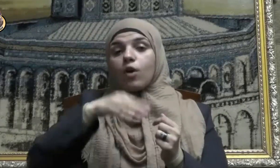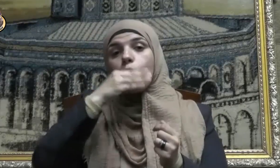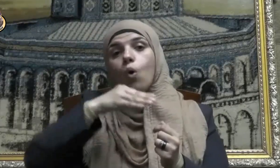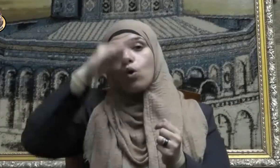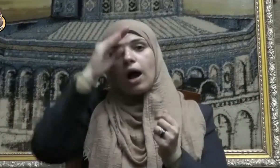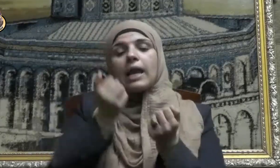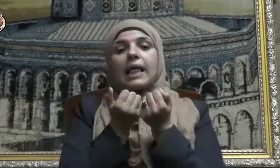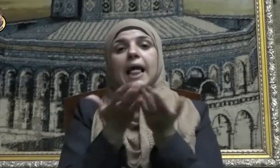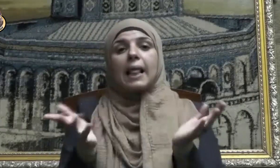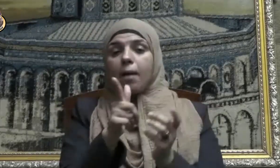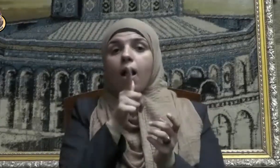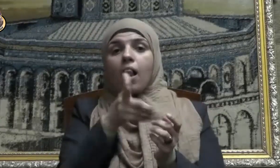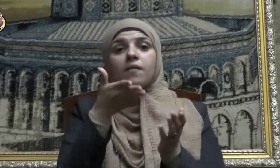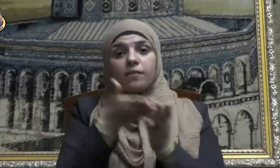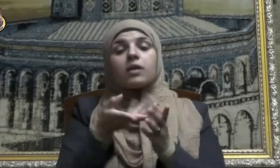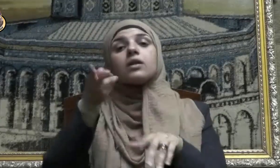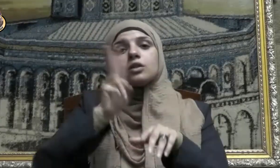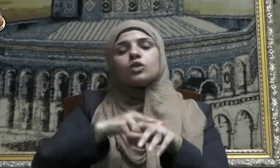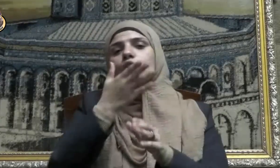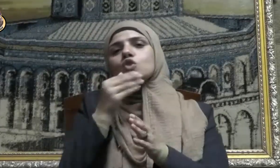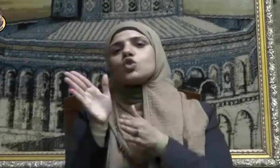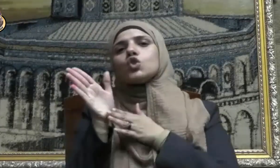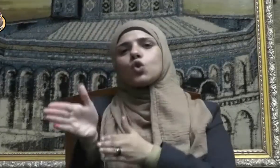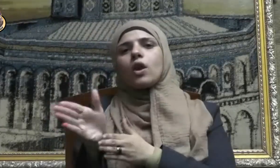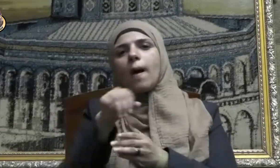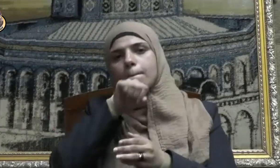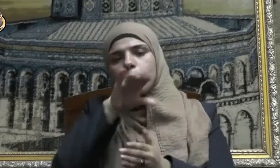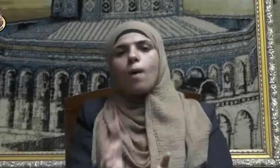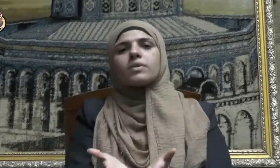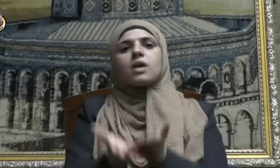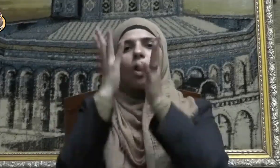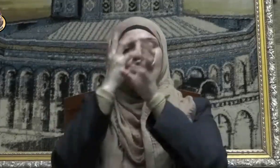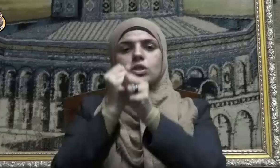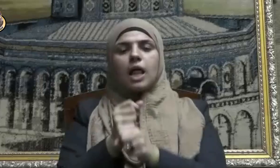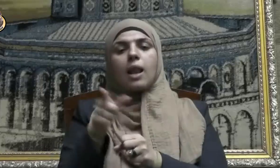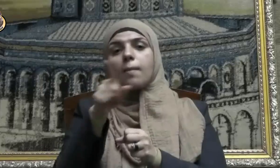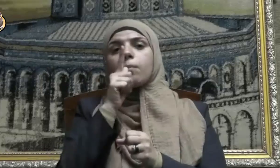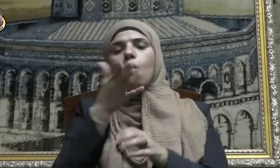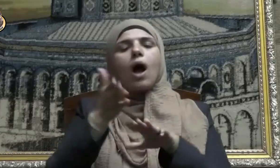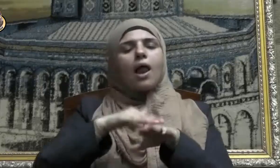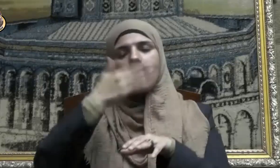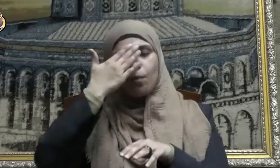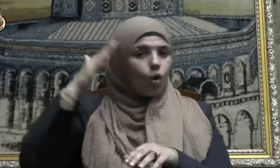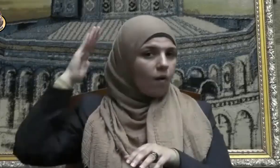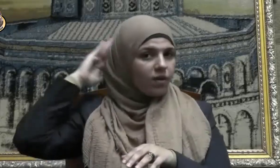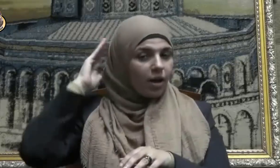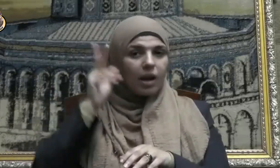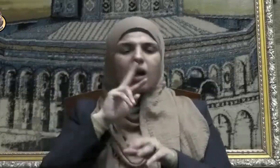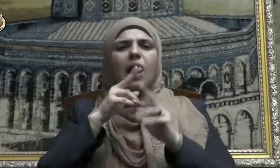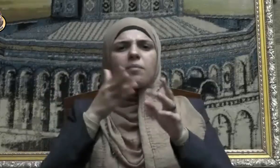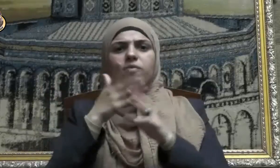وحدثتنا السنة النبوية المطهرة عن المنافقين وأوصافهم